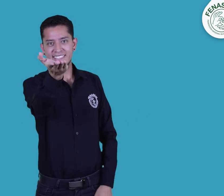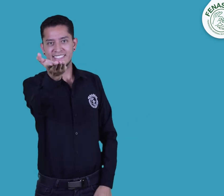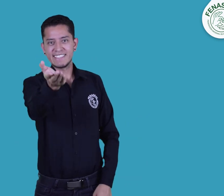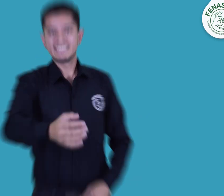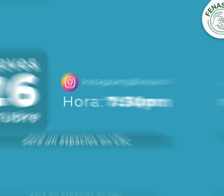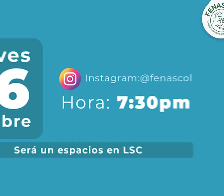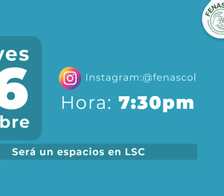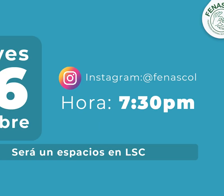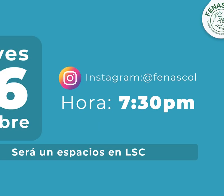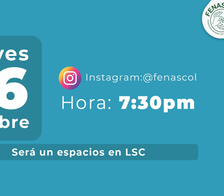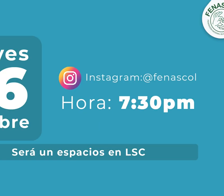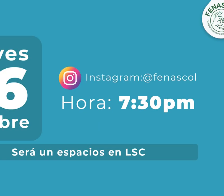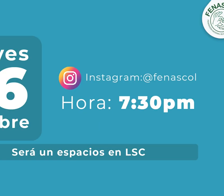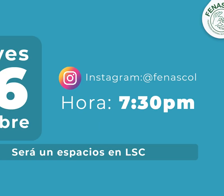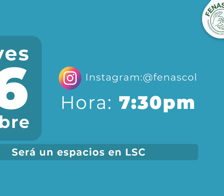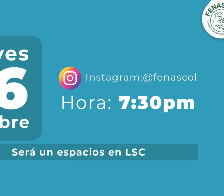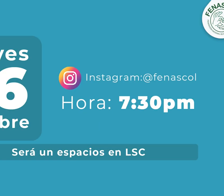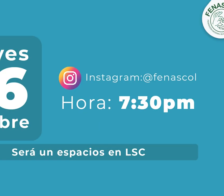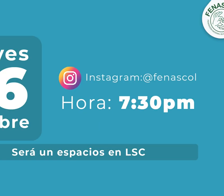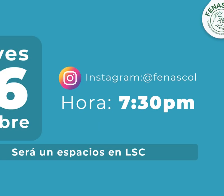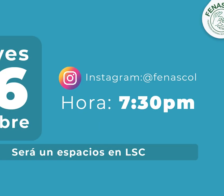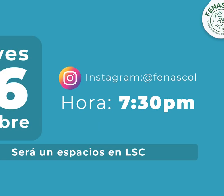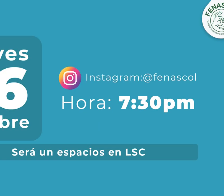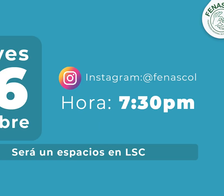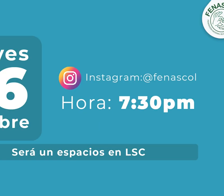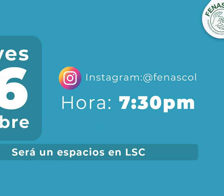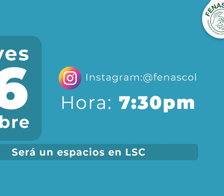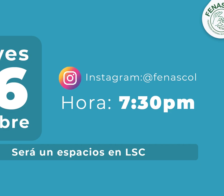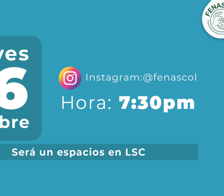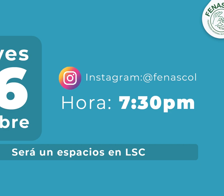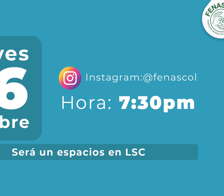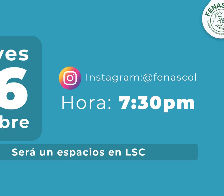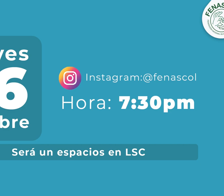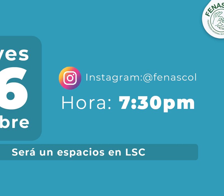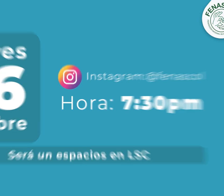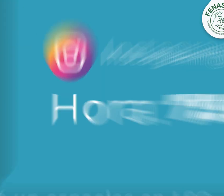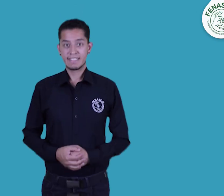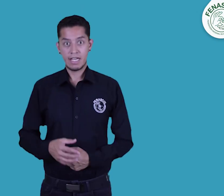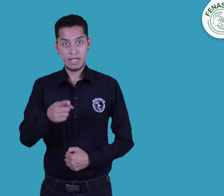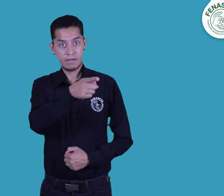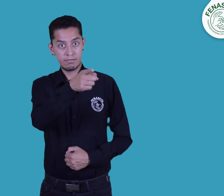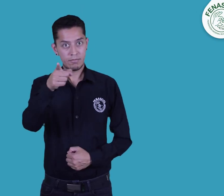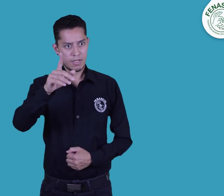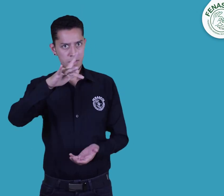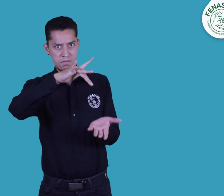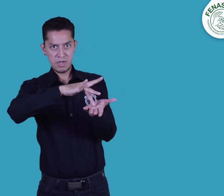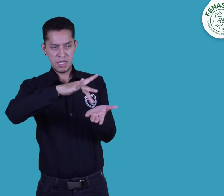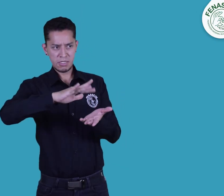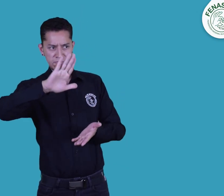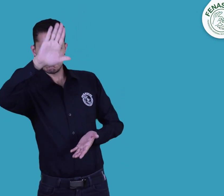26 de octubre a las 7 y media de la noche. Será un espacio en lengua de señas colombiana. Ustedes pueden